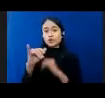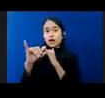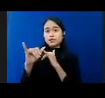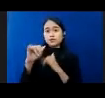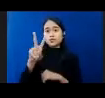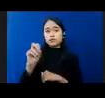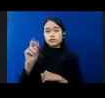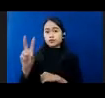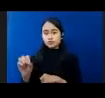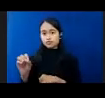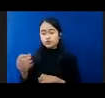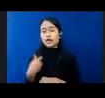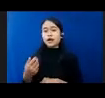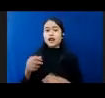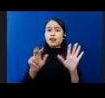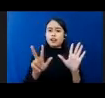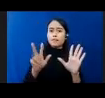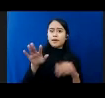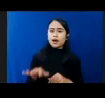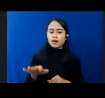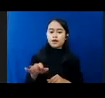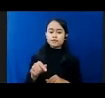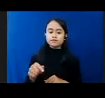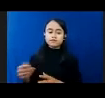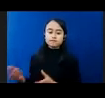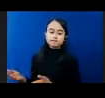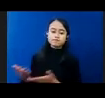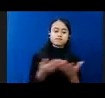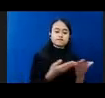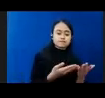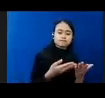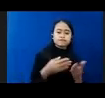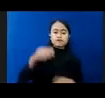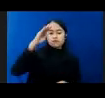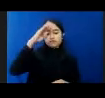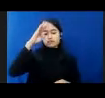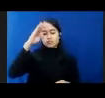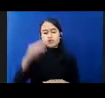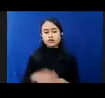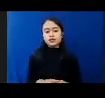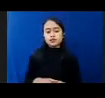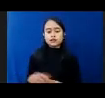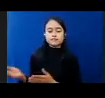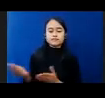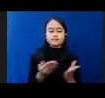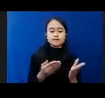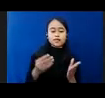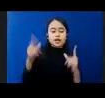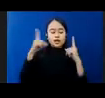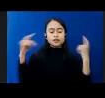Ada Delapan Anak Dirujuk Polda Metro Jaya Ke Balai Anak Handayani Asal Dari Gabungan Antara Jawa Barat Dan